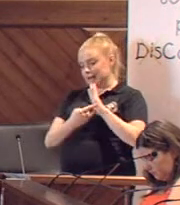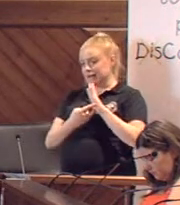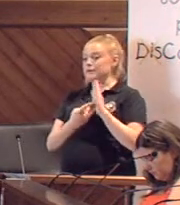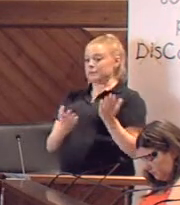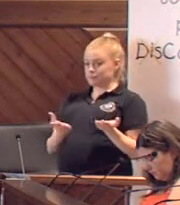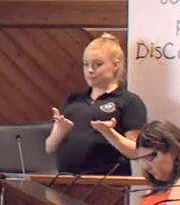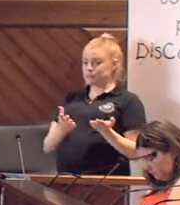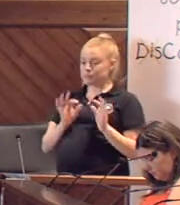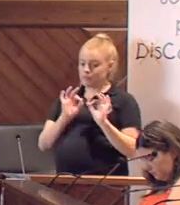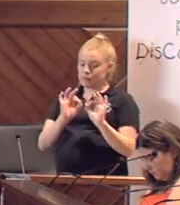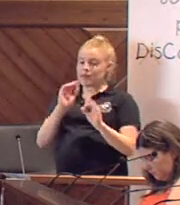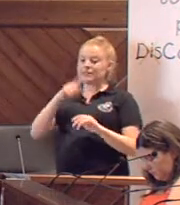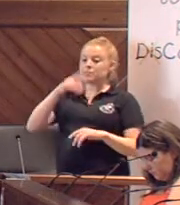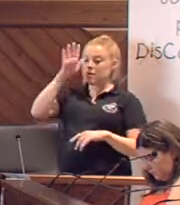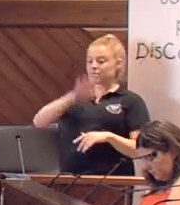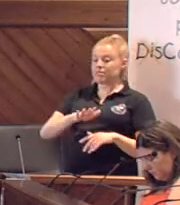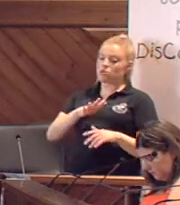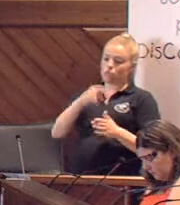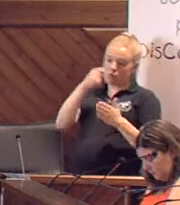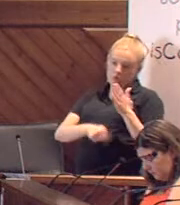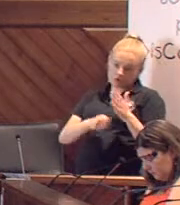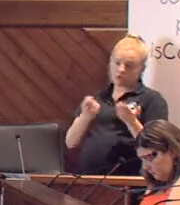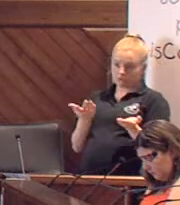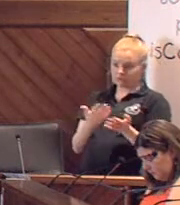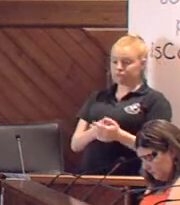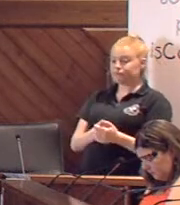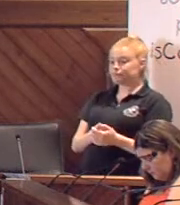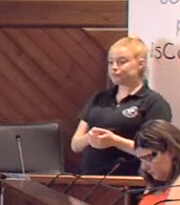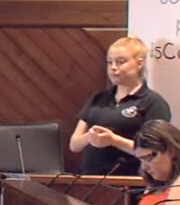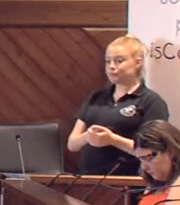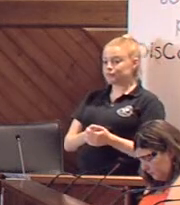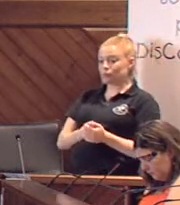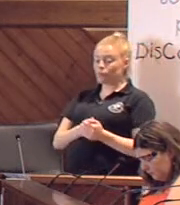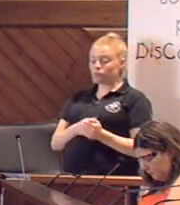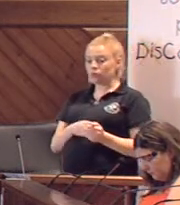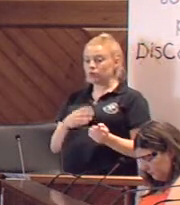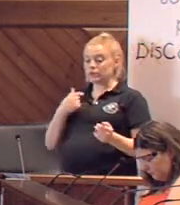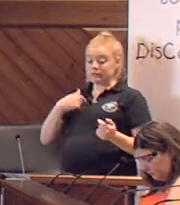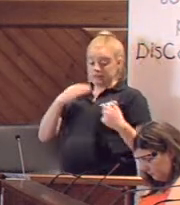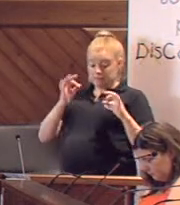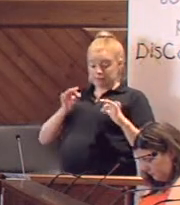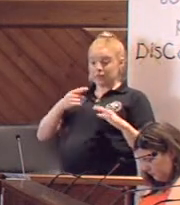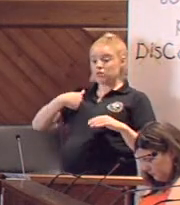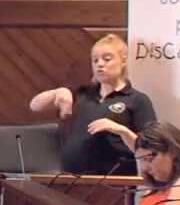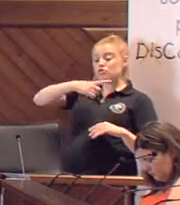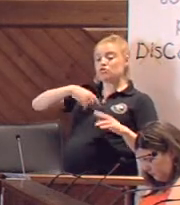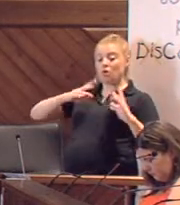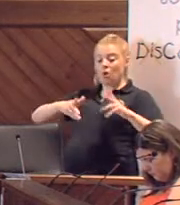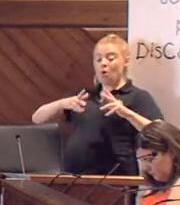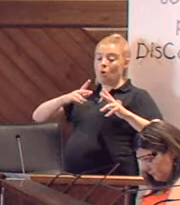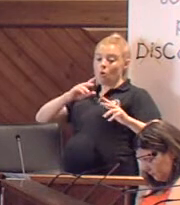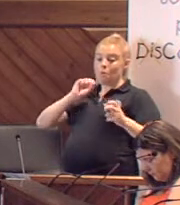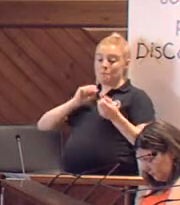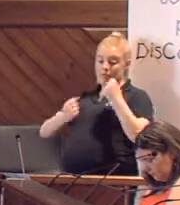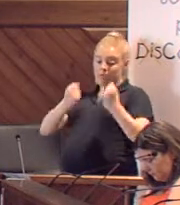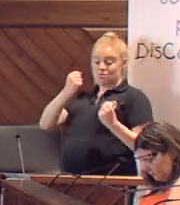sanción de estas acciones. Es cierto que se nos considera peatones y no vehículos, por lo que